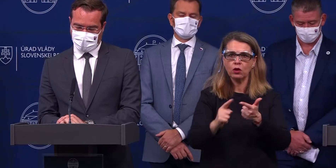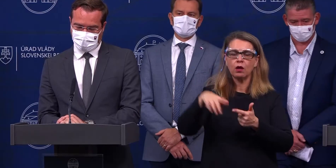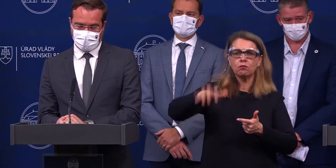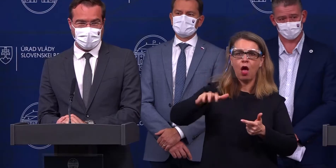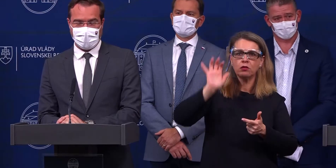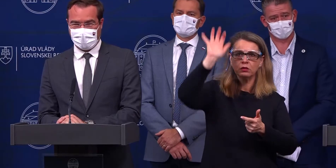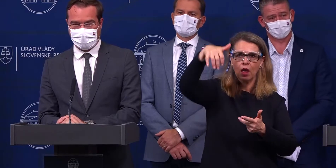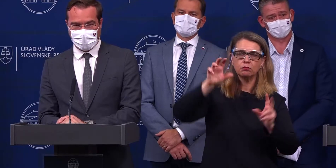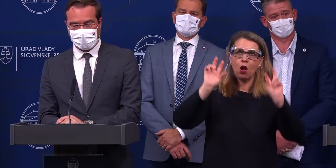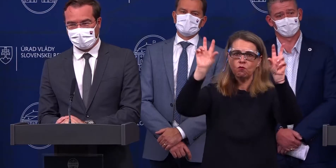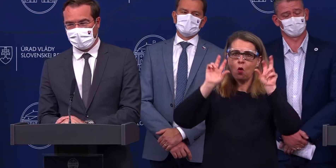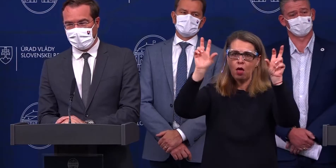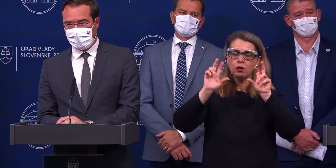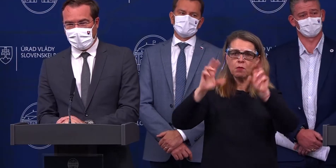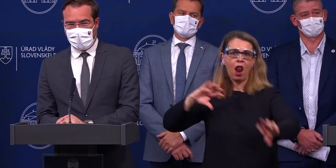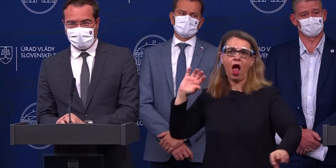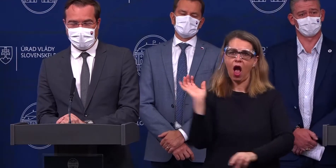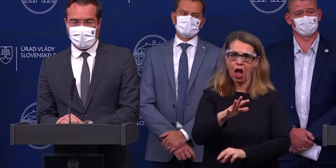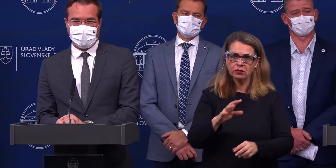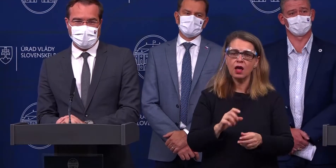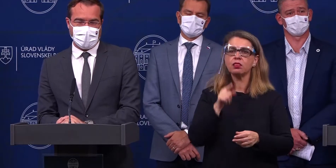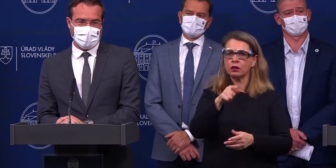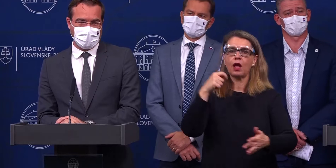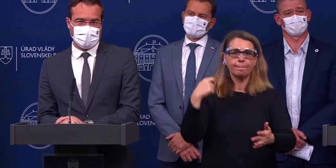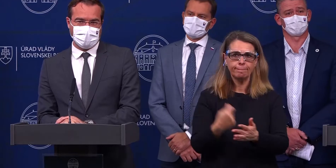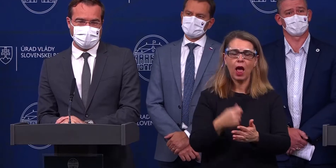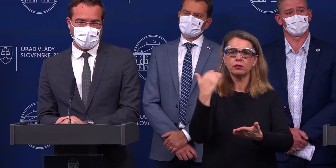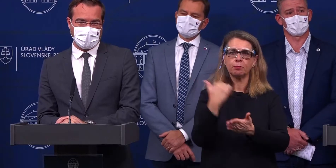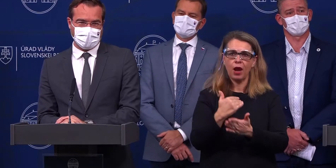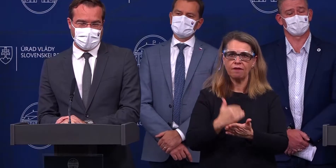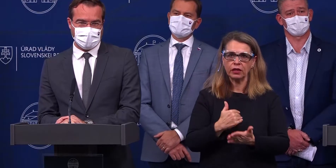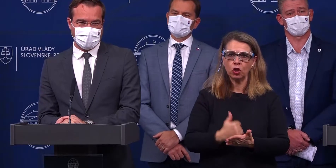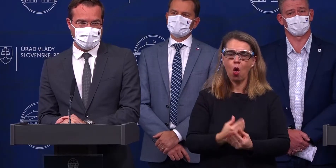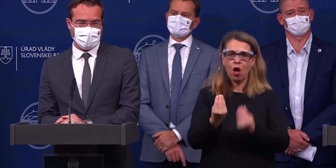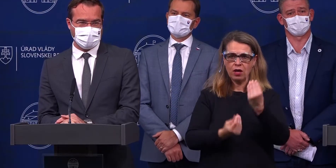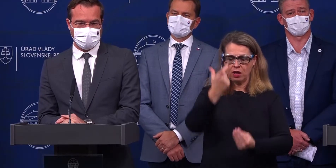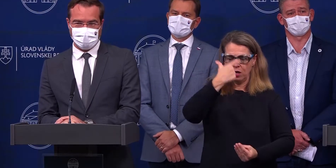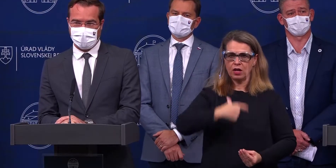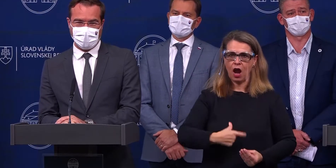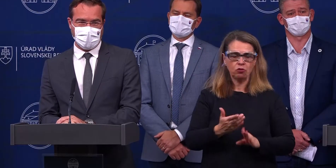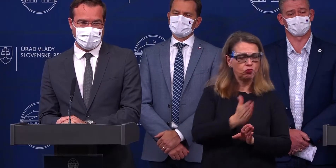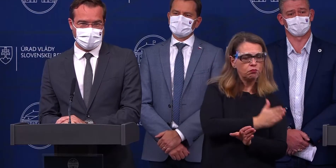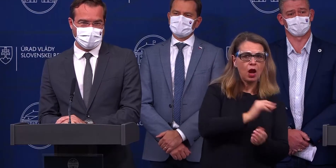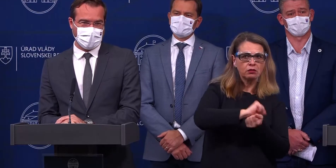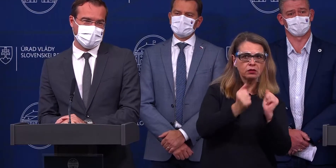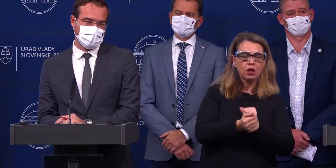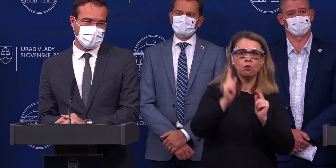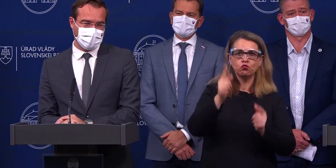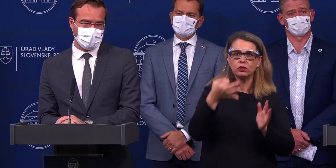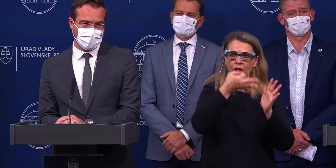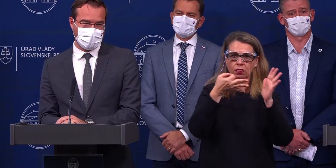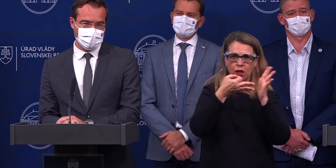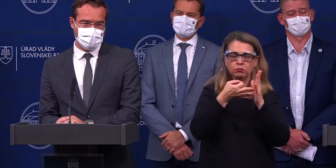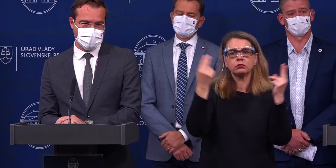basketbal, volejbal, hádzaná. A tam platí to pravidlo, že hráči pred zápasom budú musieť byť aj pretestovaní a